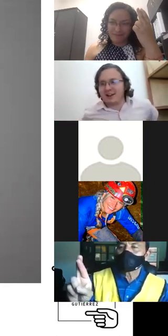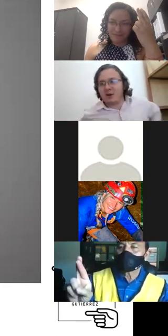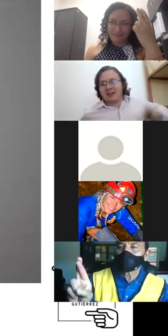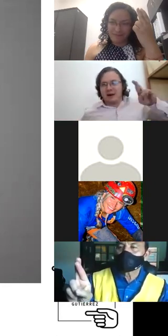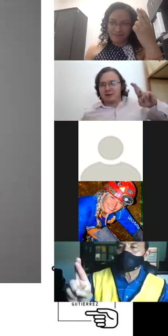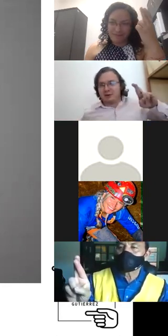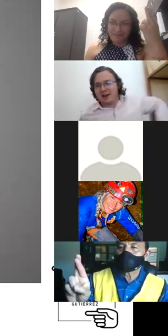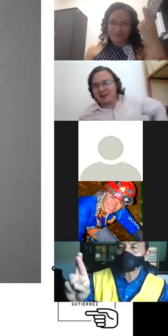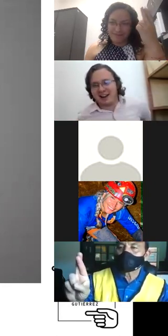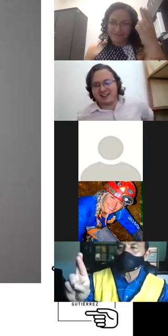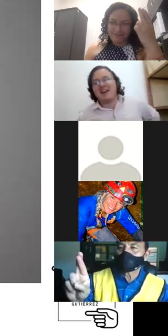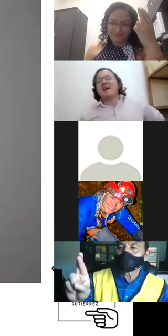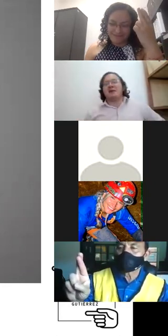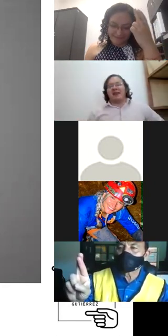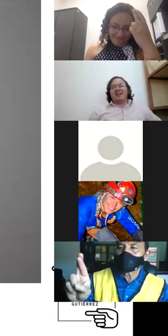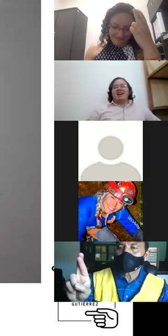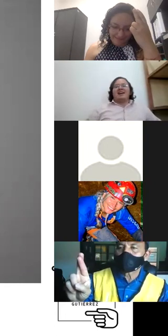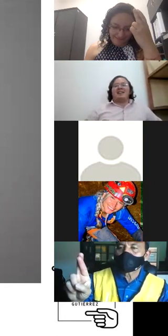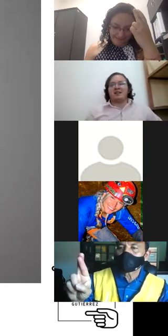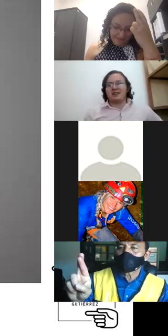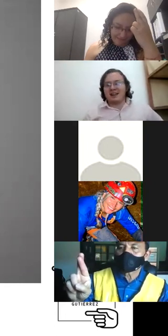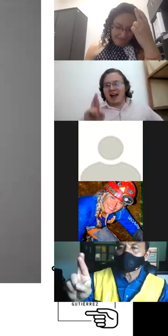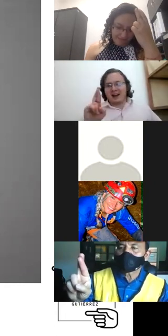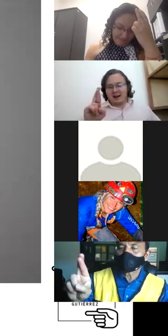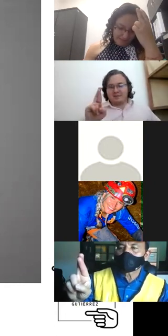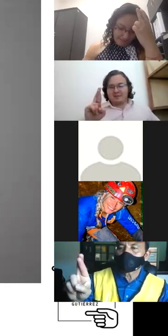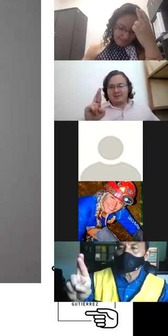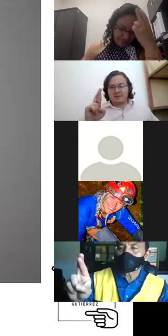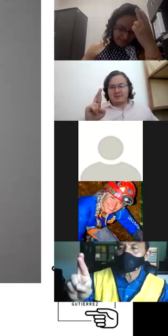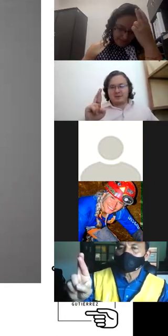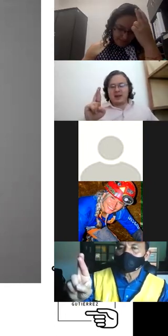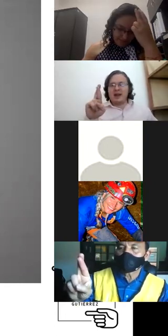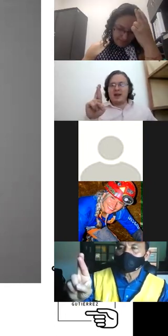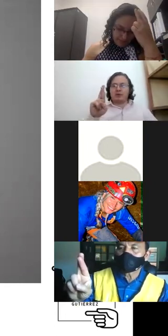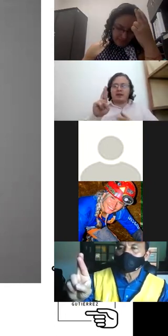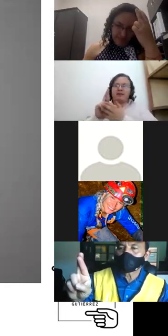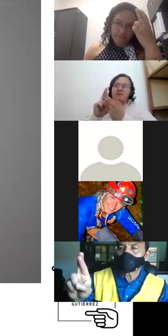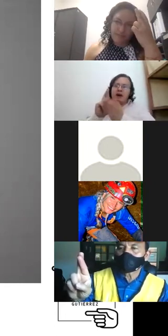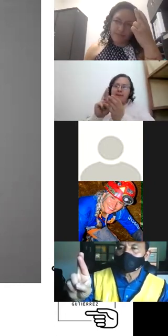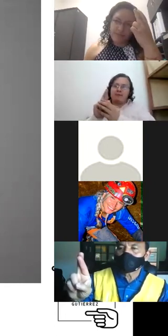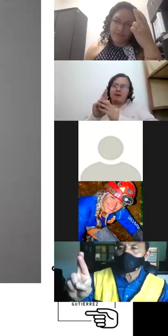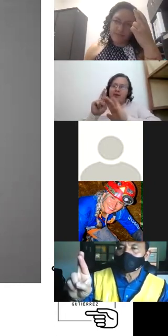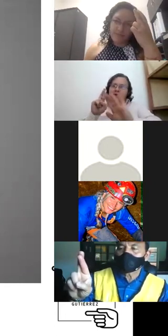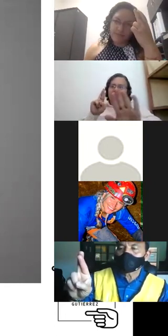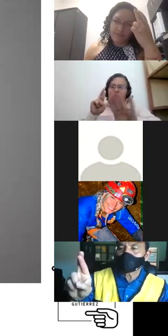con las manos cruzadas atrás ¿verdad? entonces la R ¿sí? y importantísimo la palma viendo hacia el frente